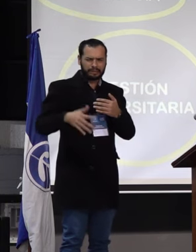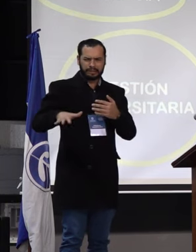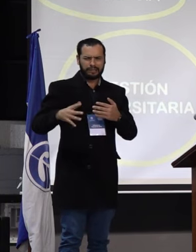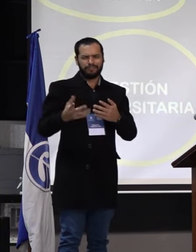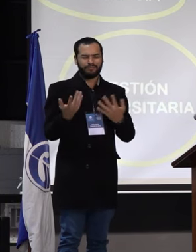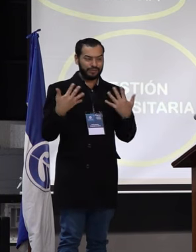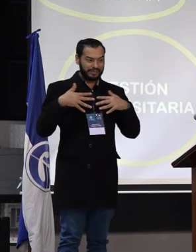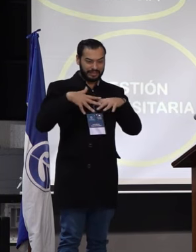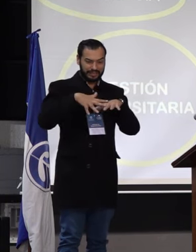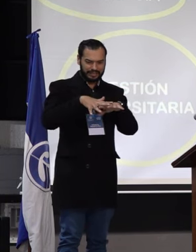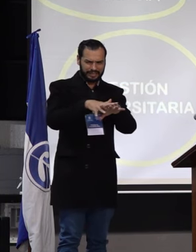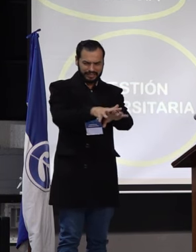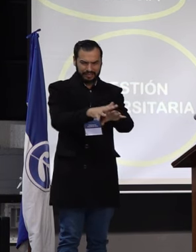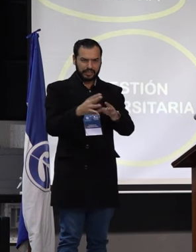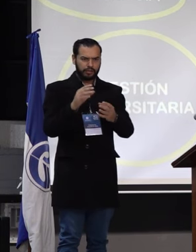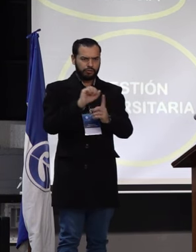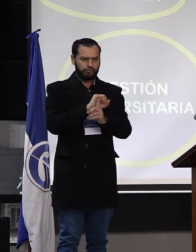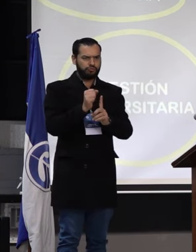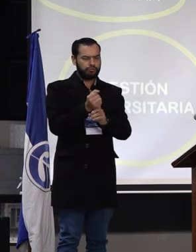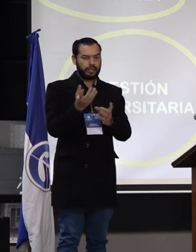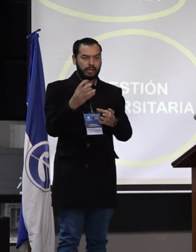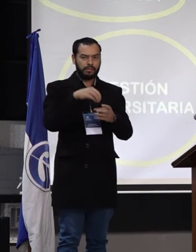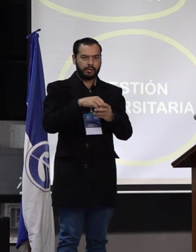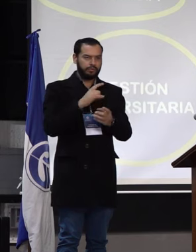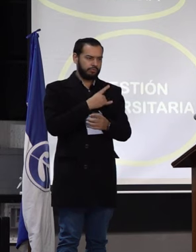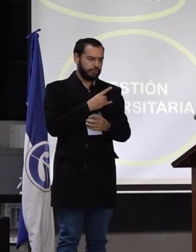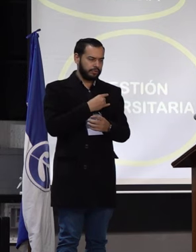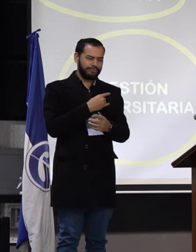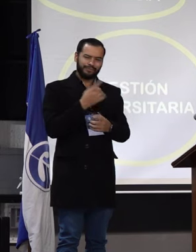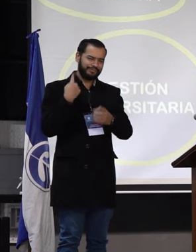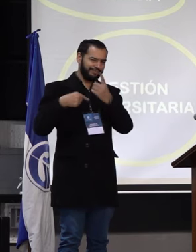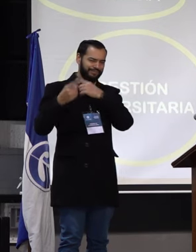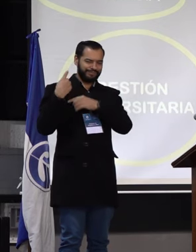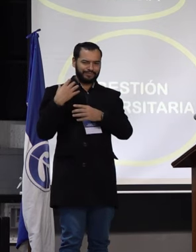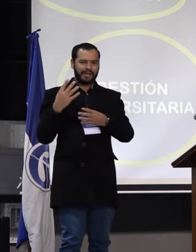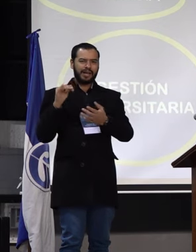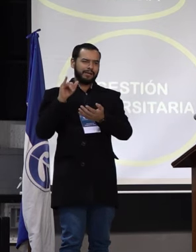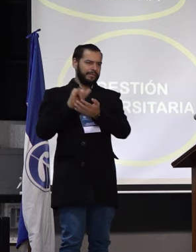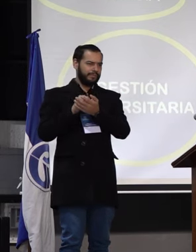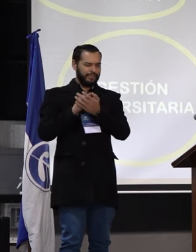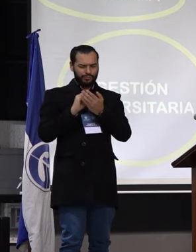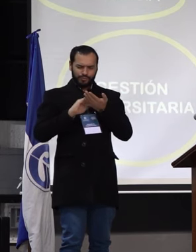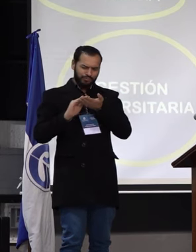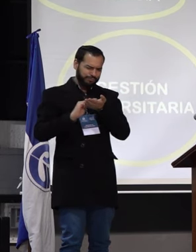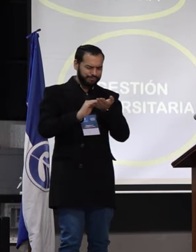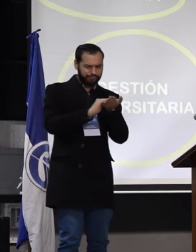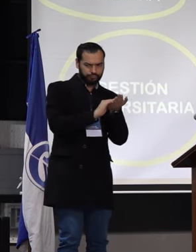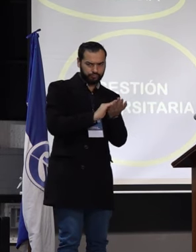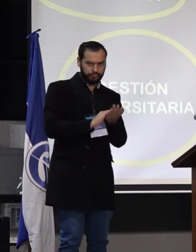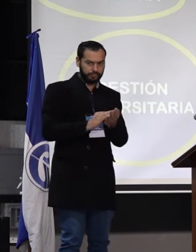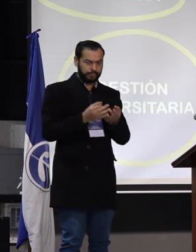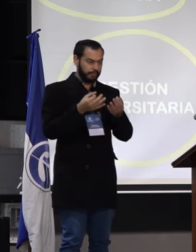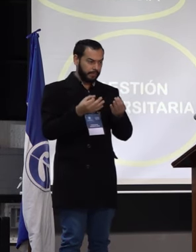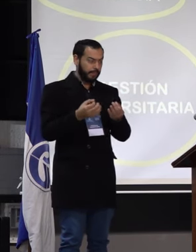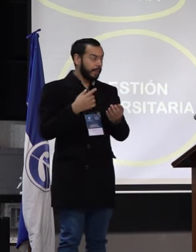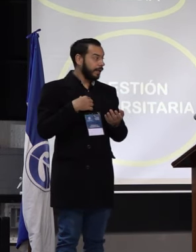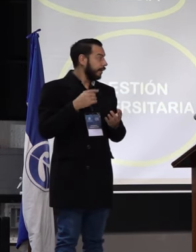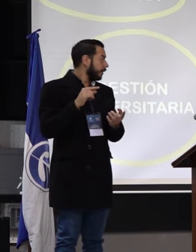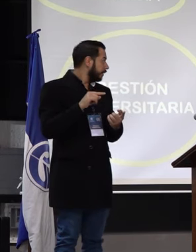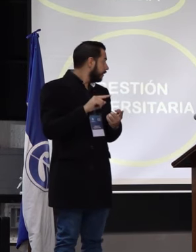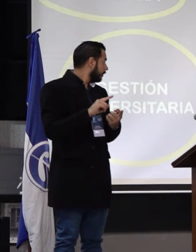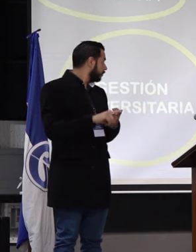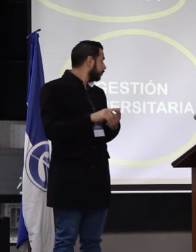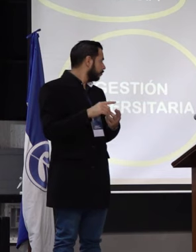tejido social dentro de la universidad y creemos que tenemos que volver a reconfortar, a reconfigurarlo, perdón. En ese sentido